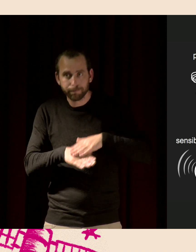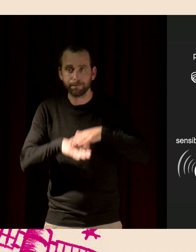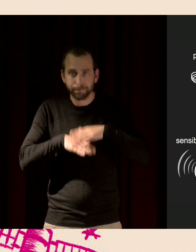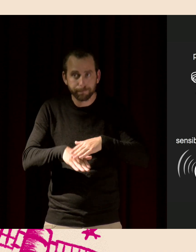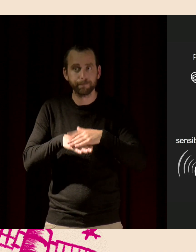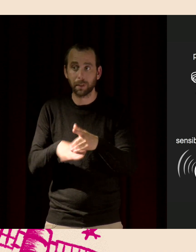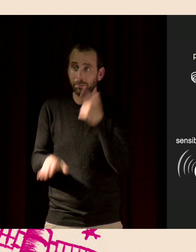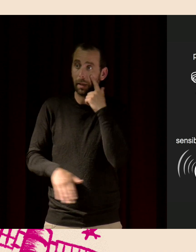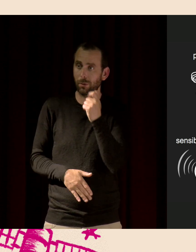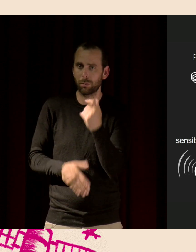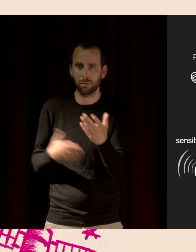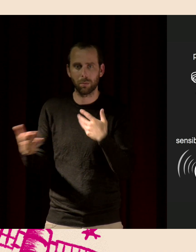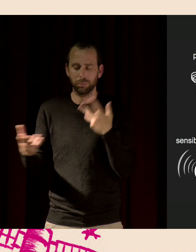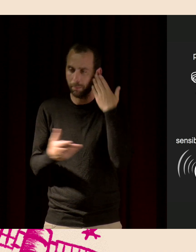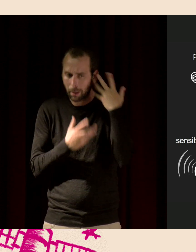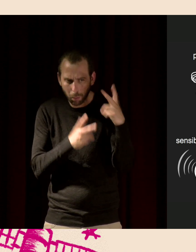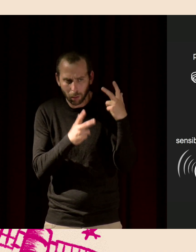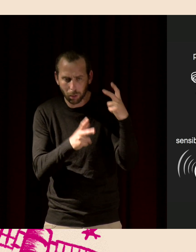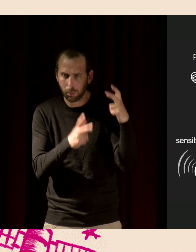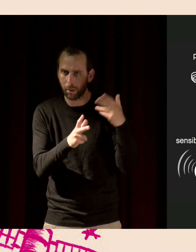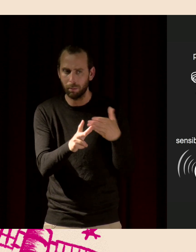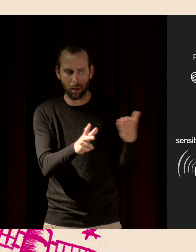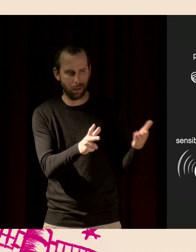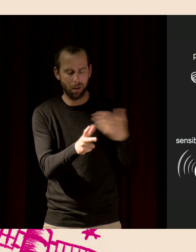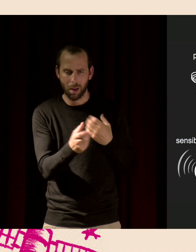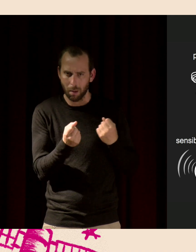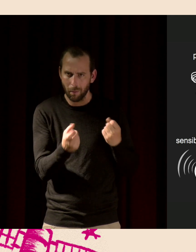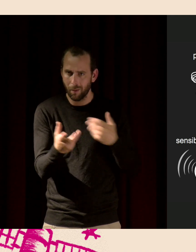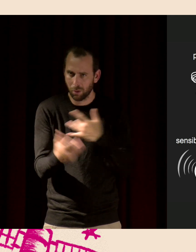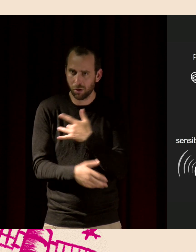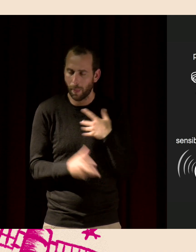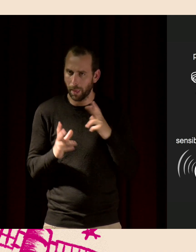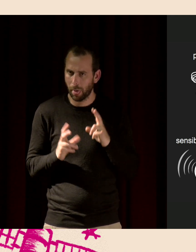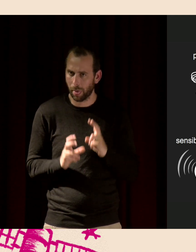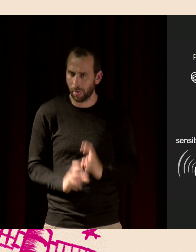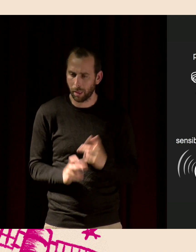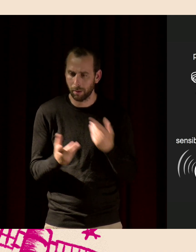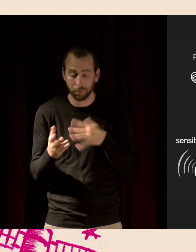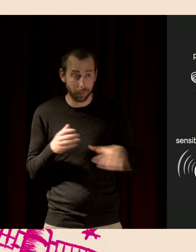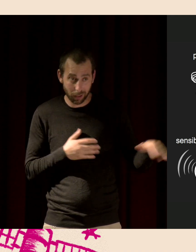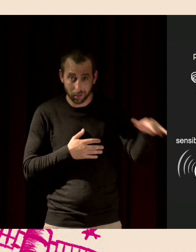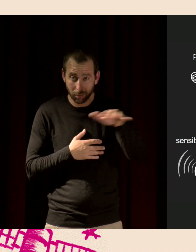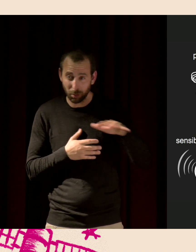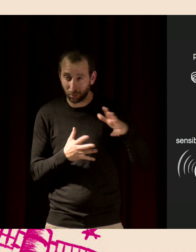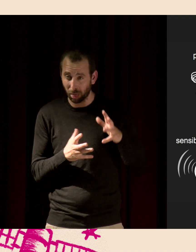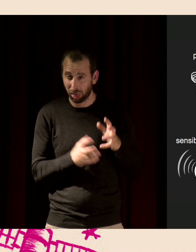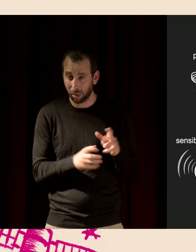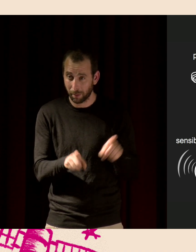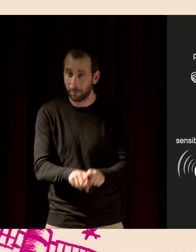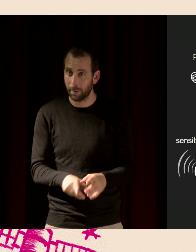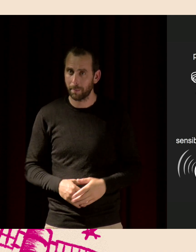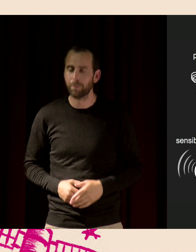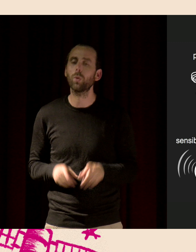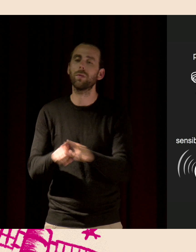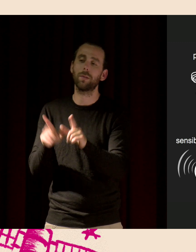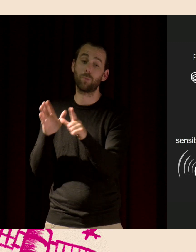vous dire, mais attention, quand on fait du bruit, on affecte notre santé et celle des autres. Essayer de légiférer. Alors, ce n pas du tout mon